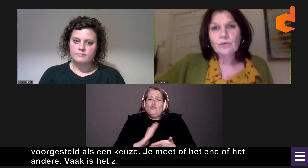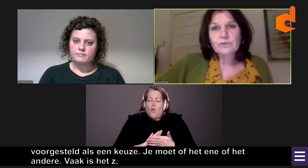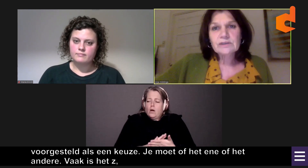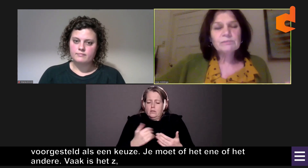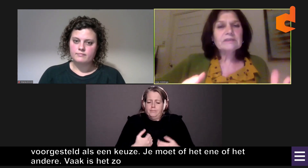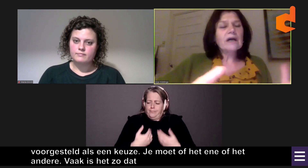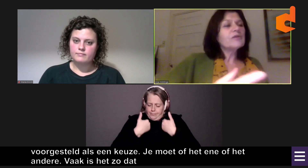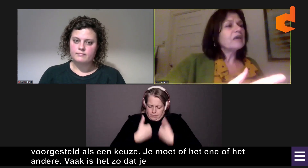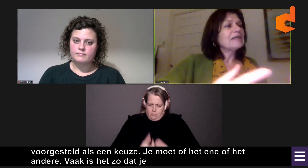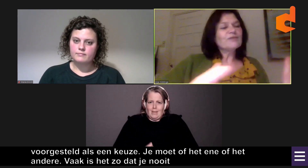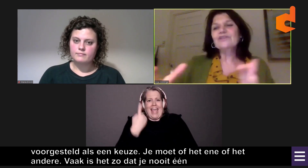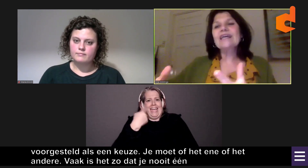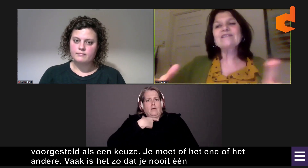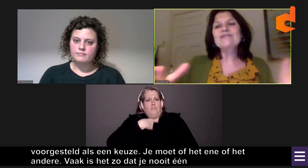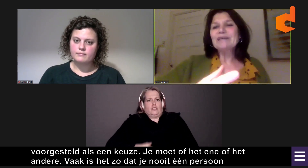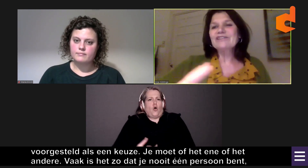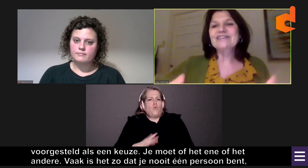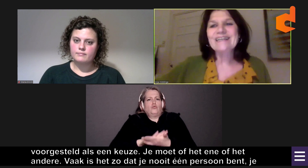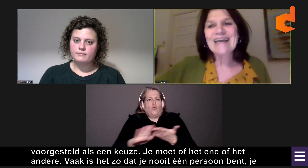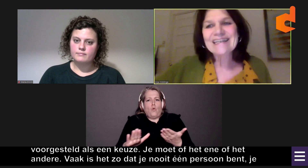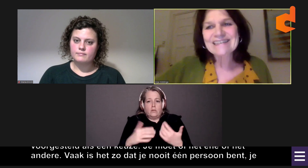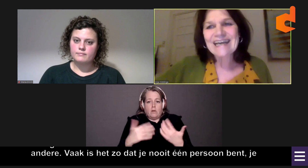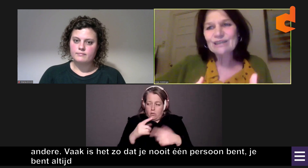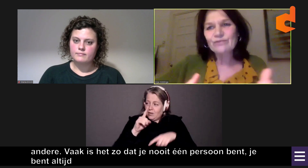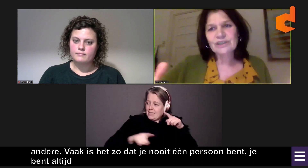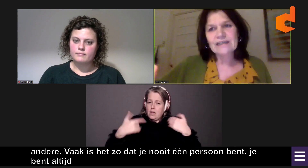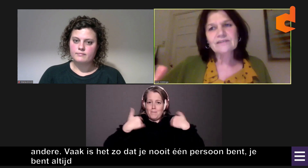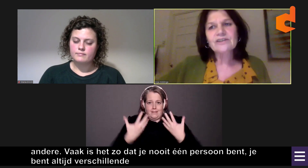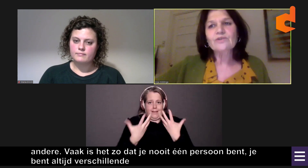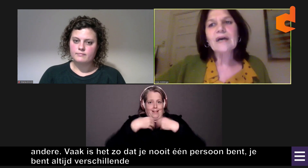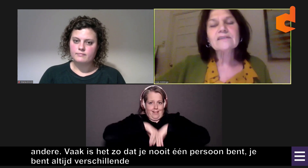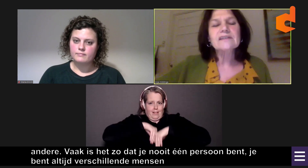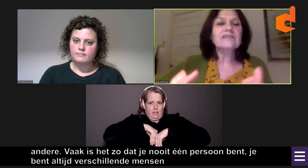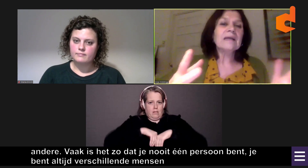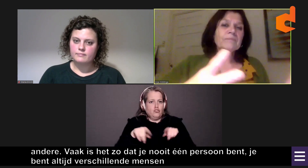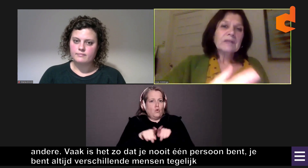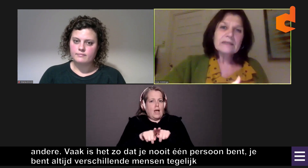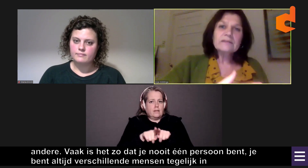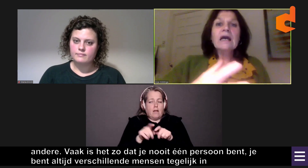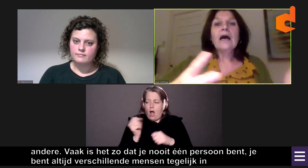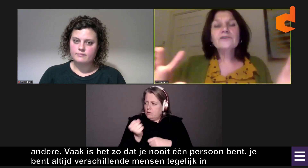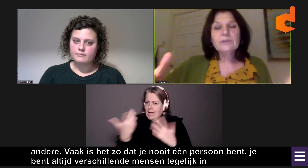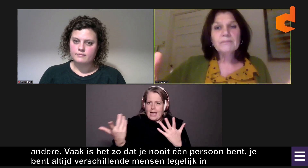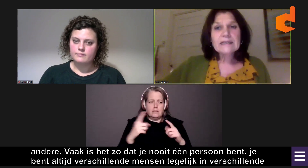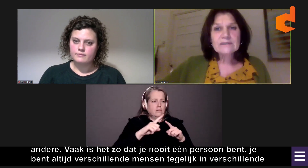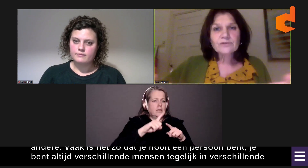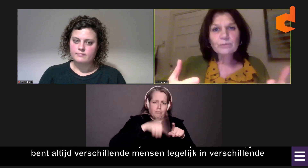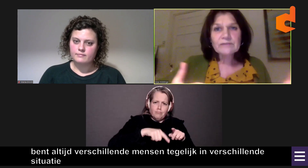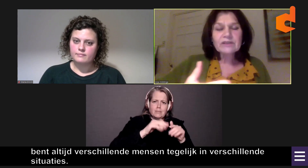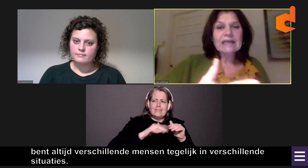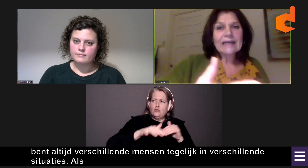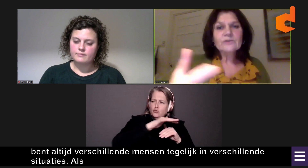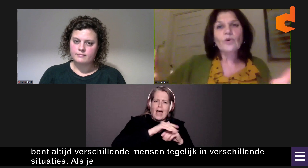persoon. Je bent altijd verschillende mensen tegelijkertijd in verschillende situaties en als je meer